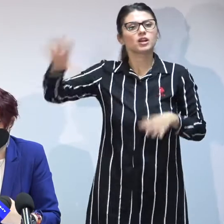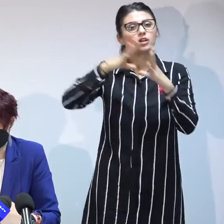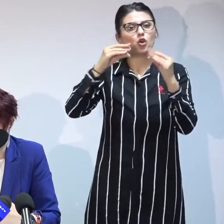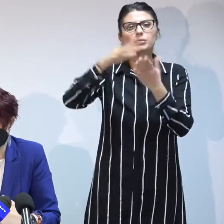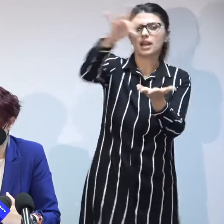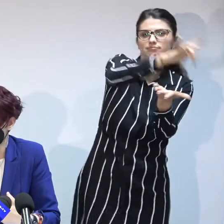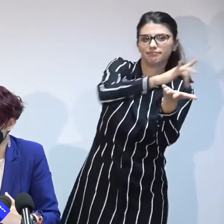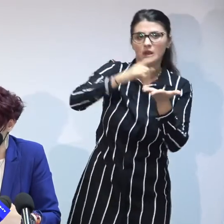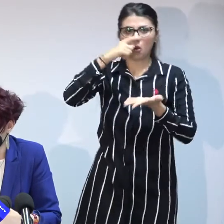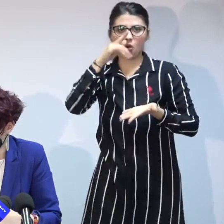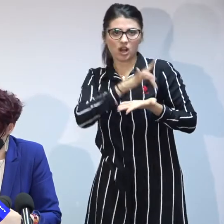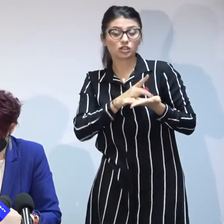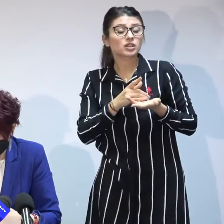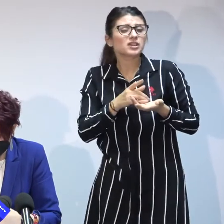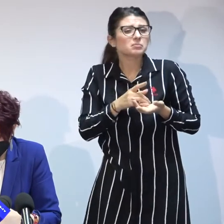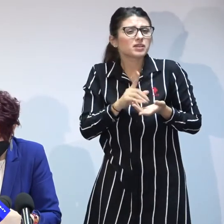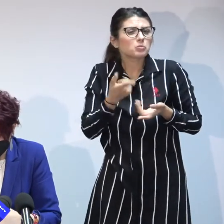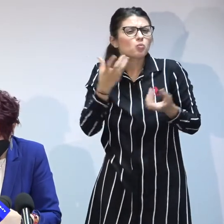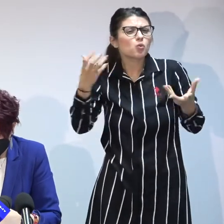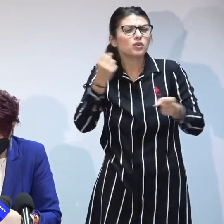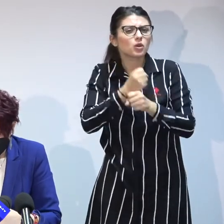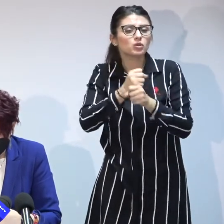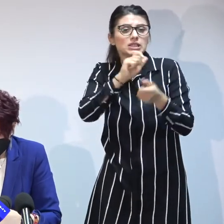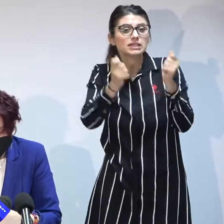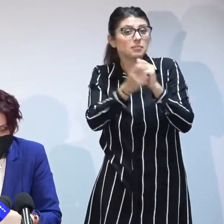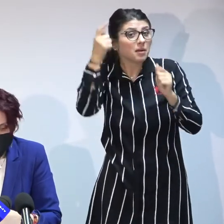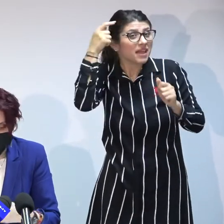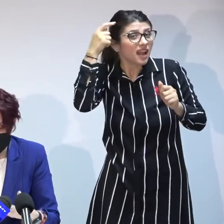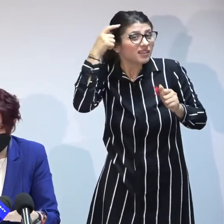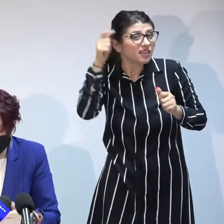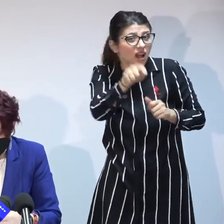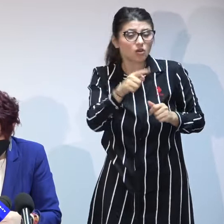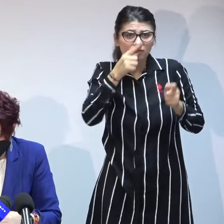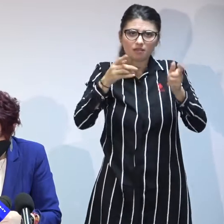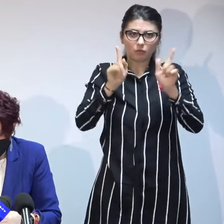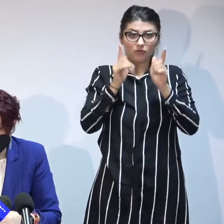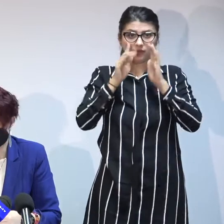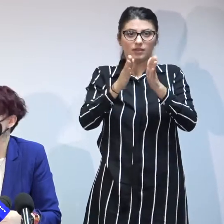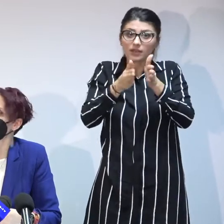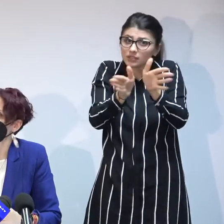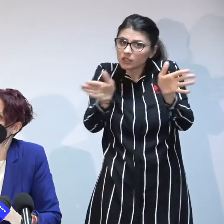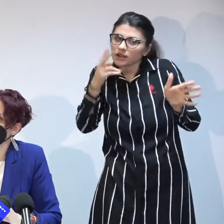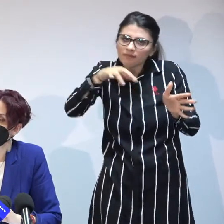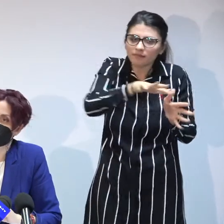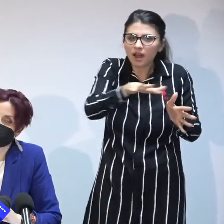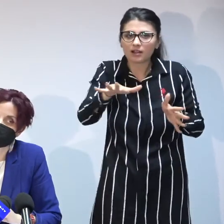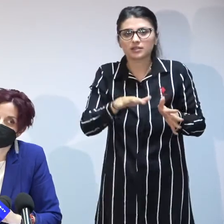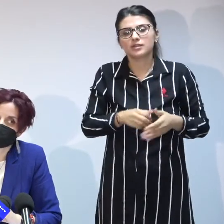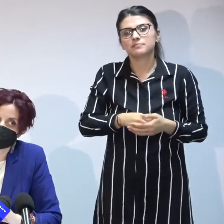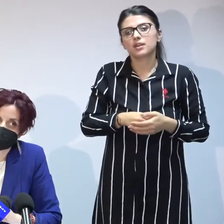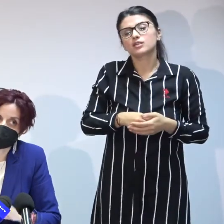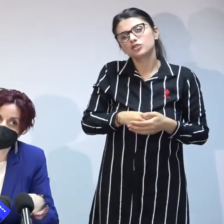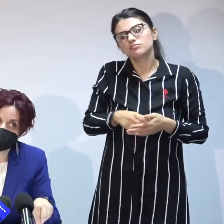schimbarea percepției lor și a mentalităților lor și n-aș vrea să închei și să intru în sesiunea de întrebări înainte de a le mulțumi